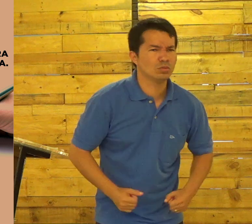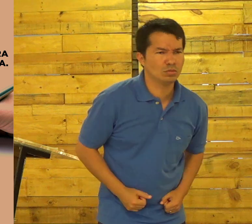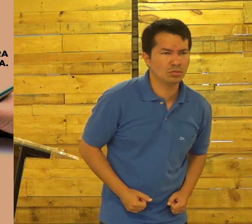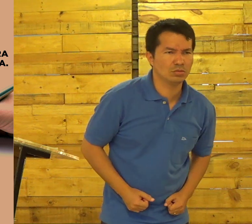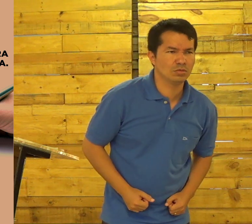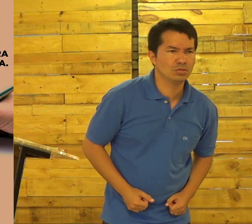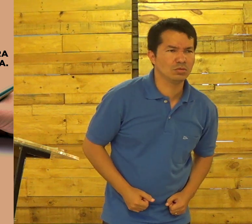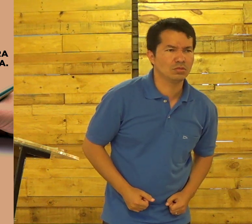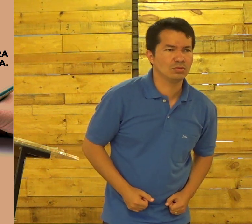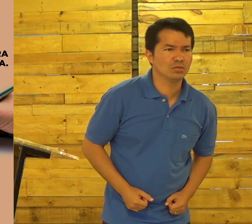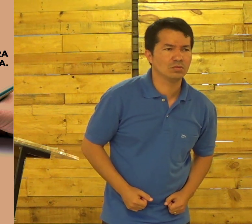você está fazendo?